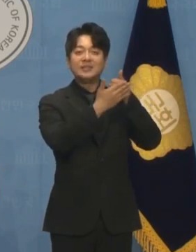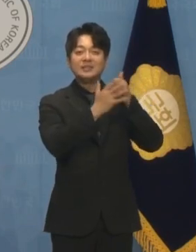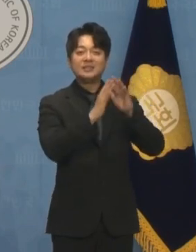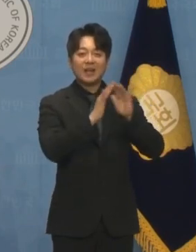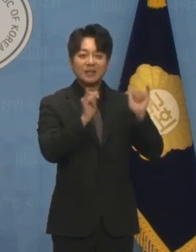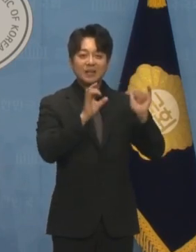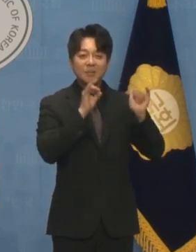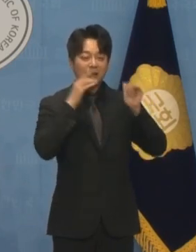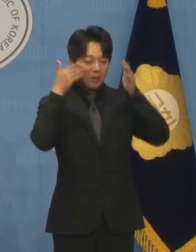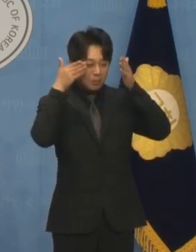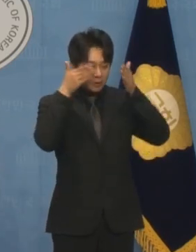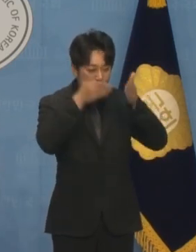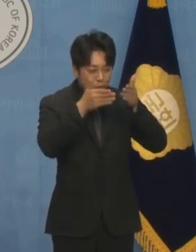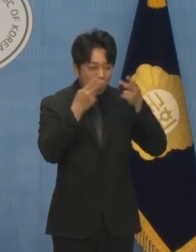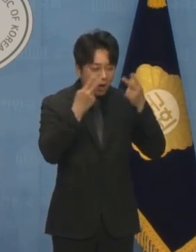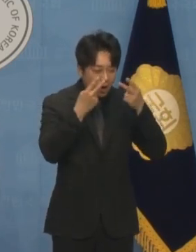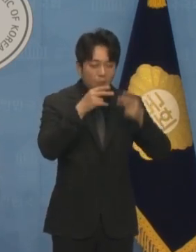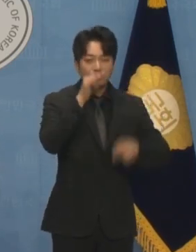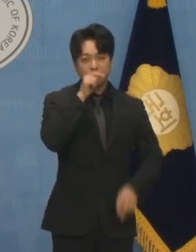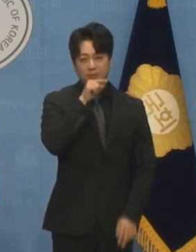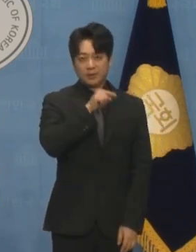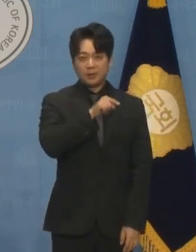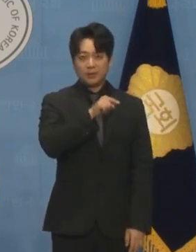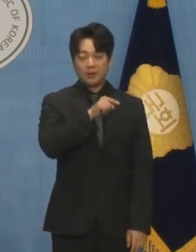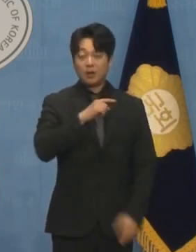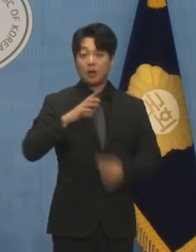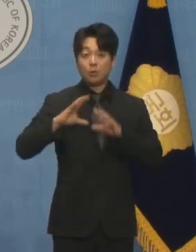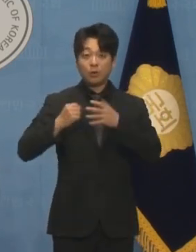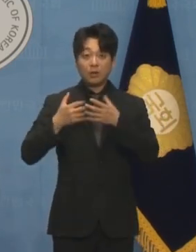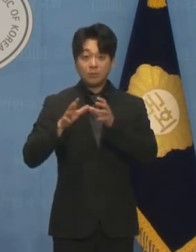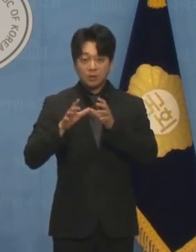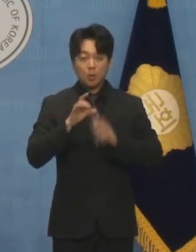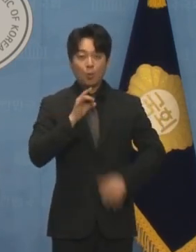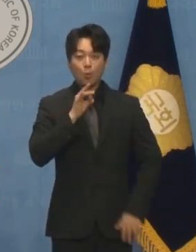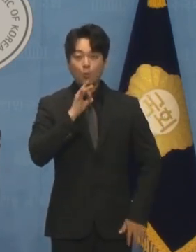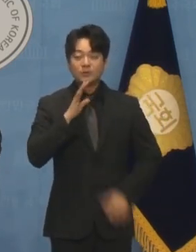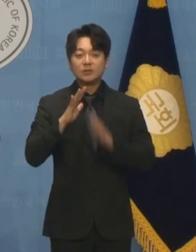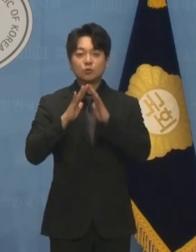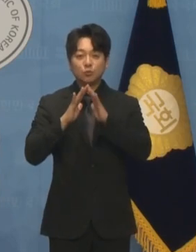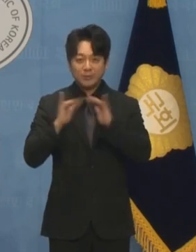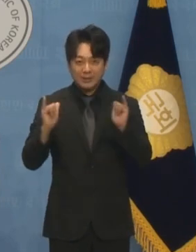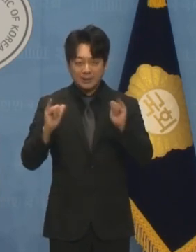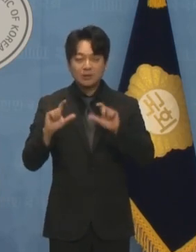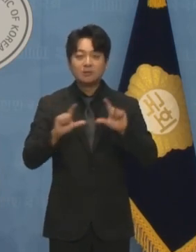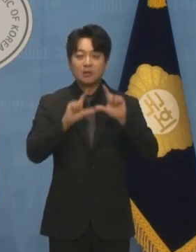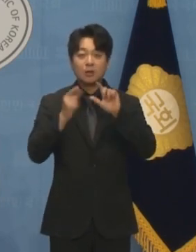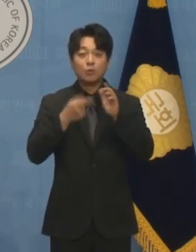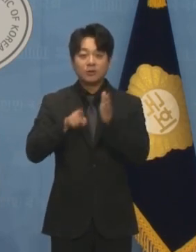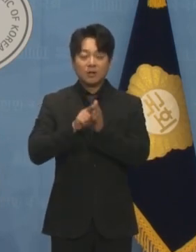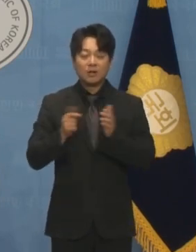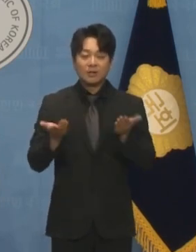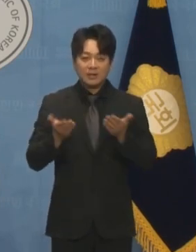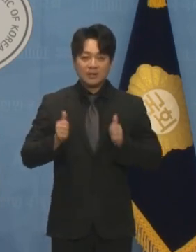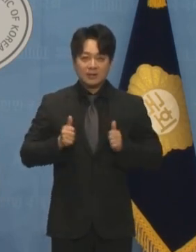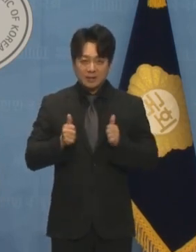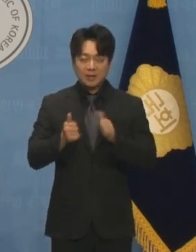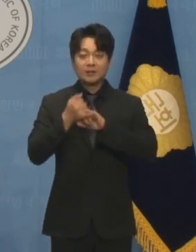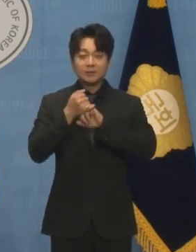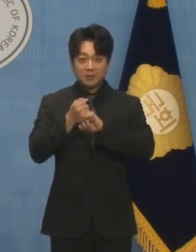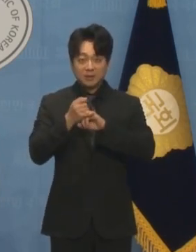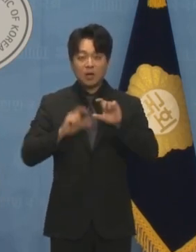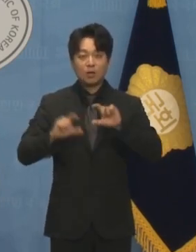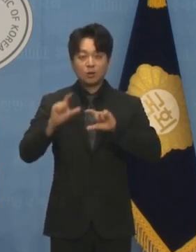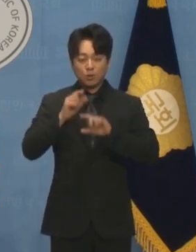국민의힘은 오직 국민과 민생을 위해 일할 것입니다. 더욱